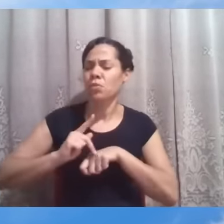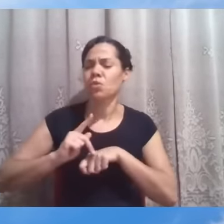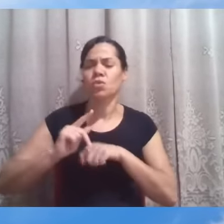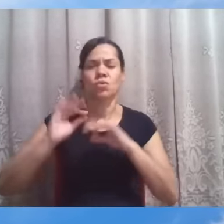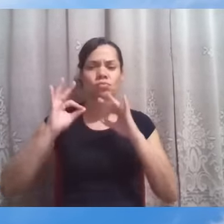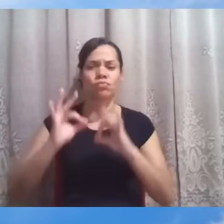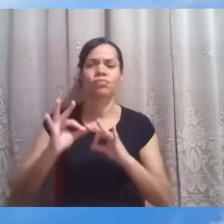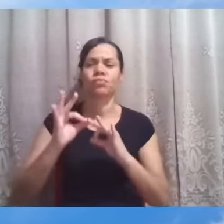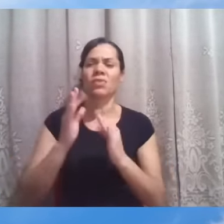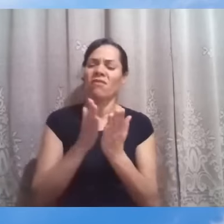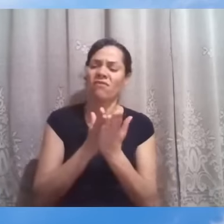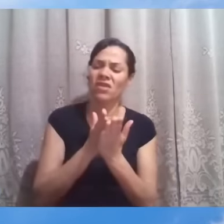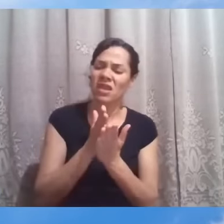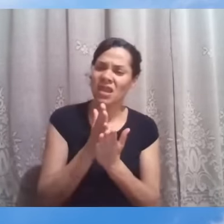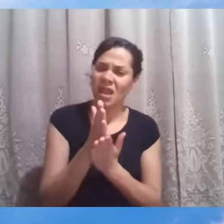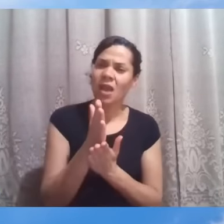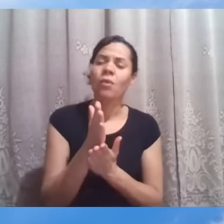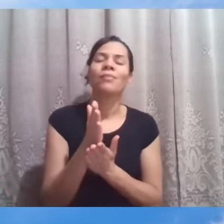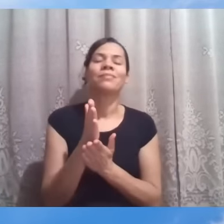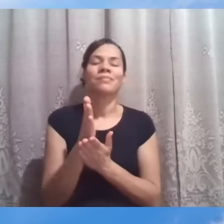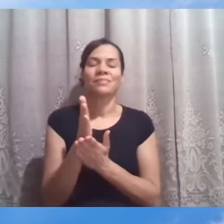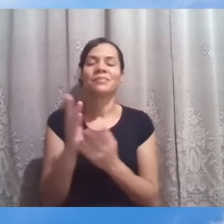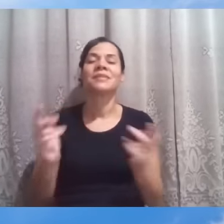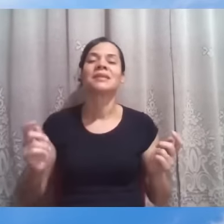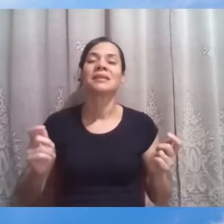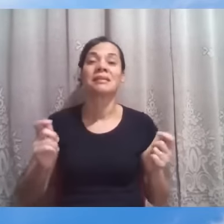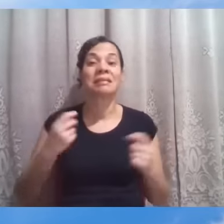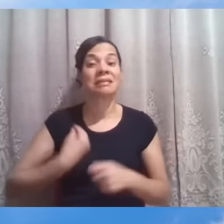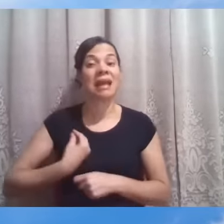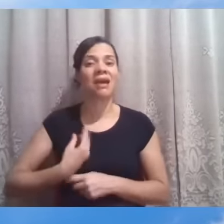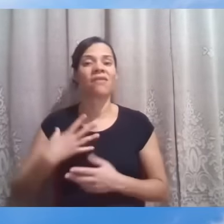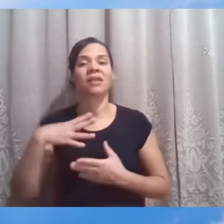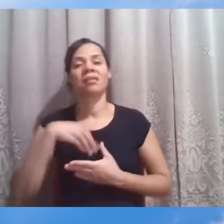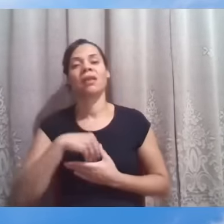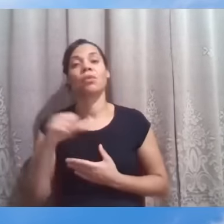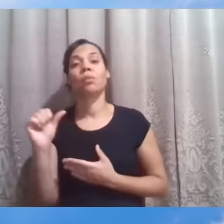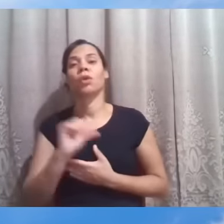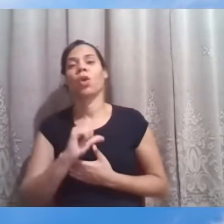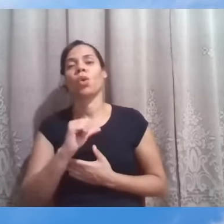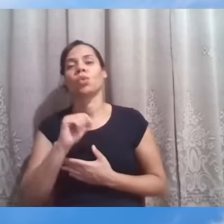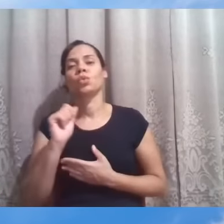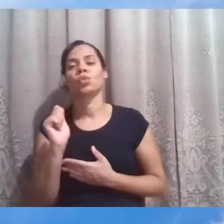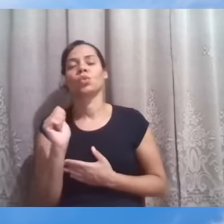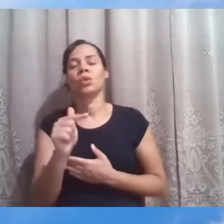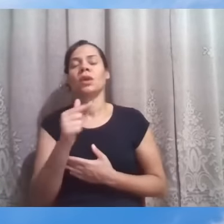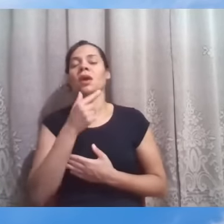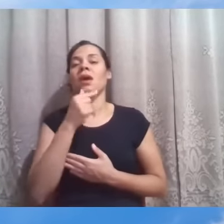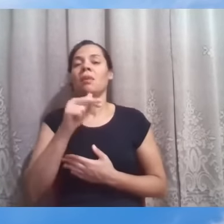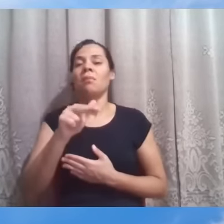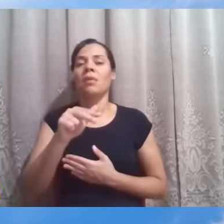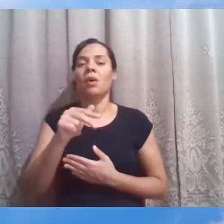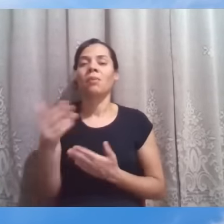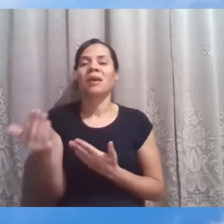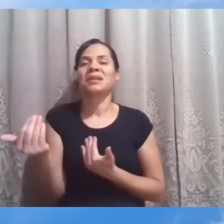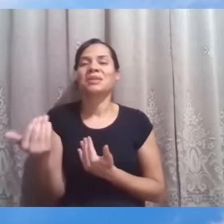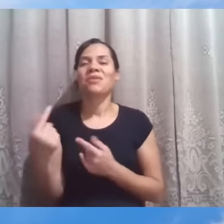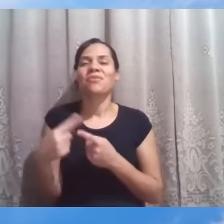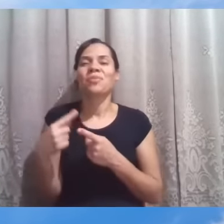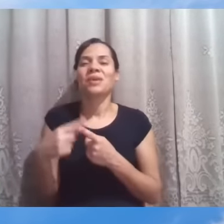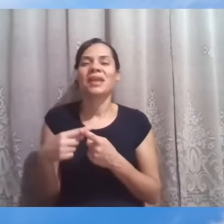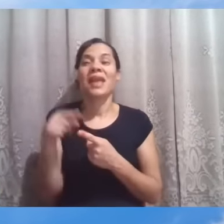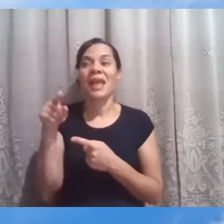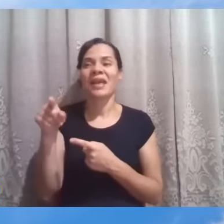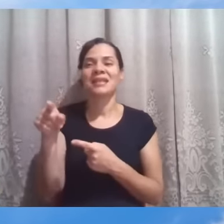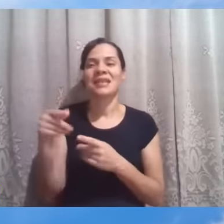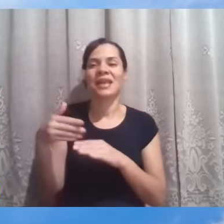fiel, e que, no entanto, estava em condição pior até que o irmão mais novo, porque o irmão mais novo entrou primeiro na casa do que ele.